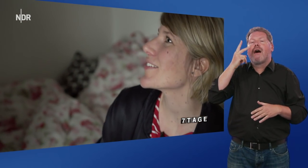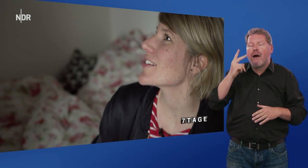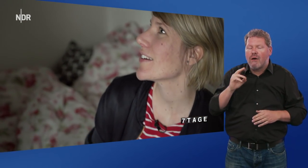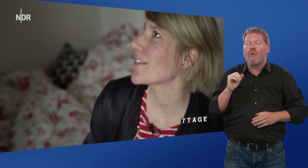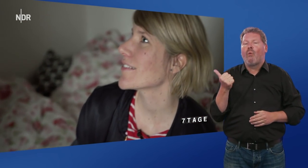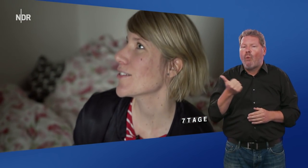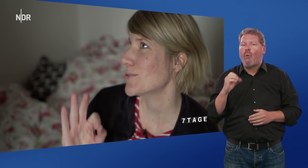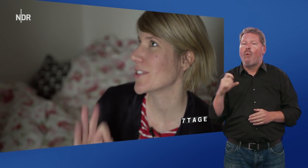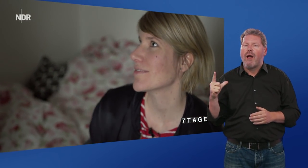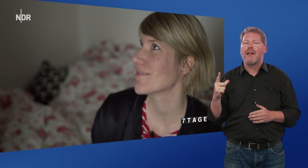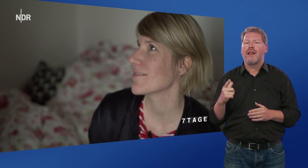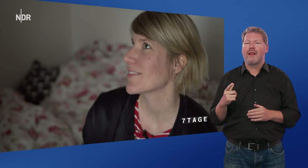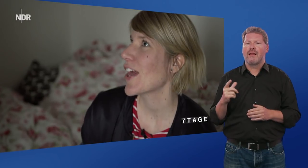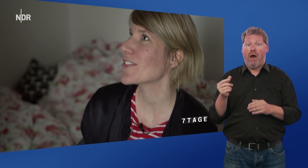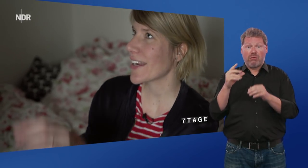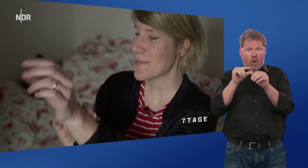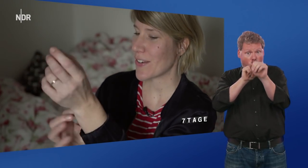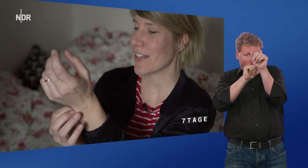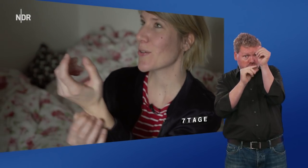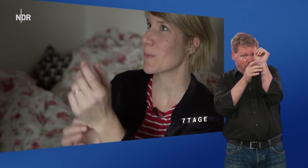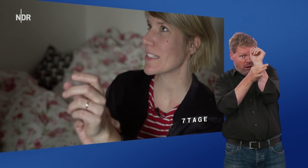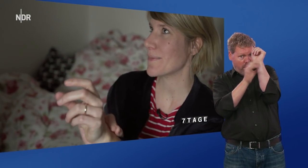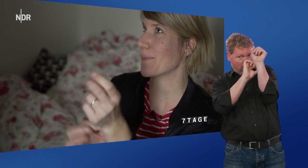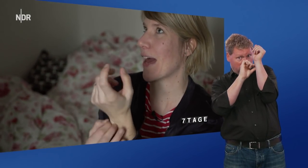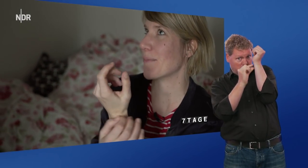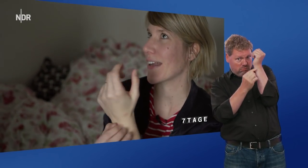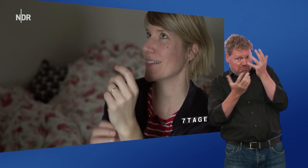verstehe. Cool. Und dann gibt es halt noch die Lösung mit dem Armband, ne?